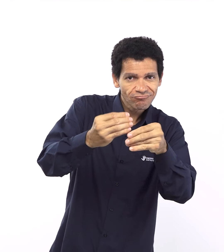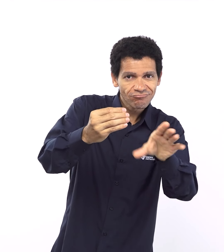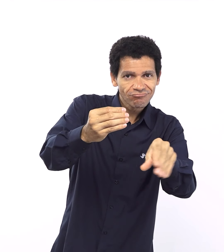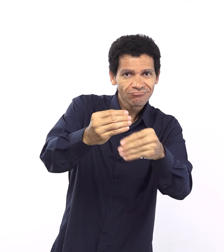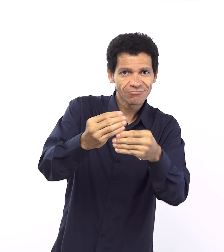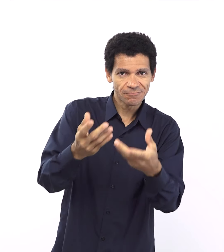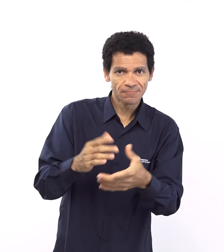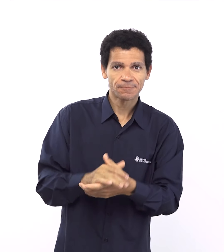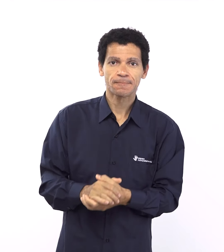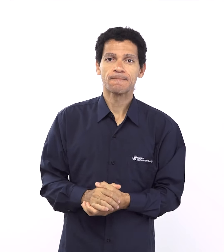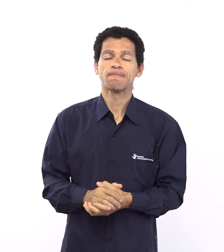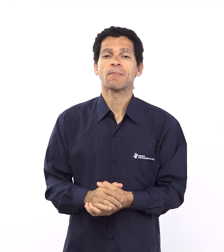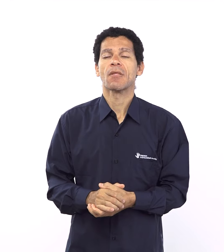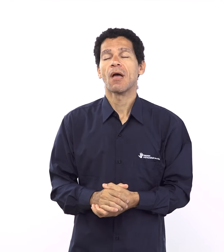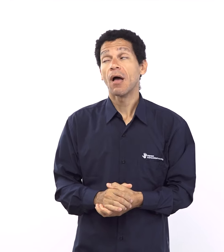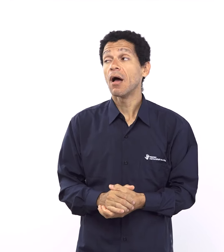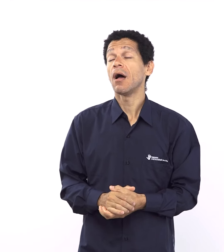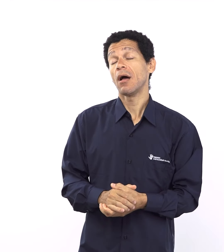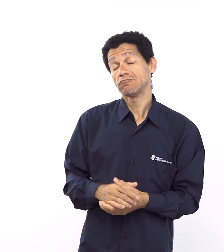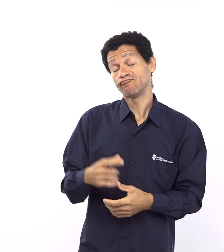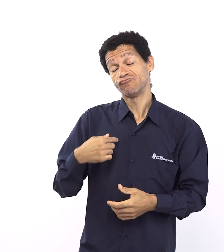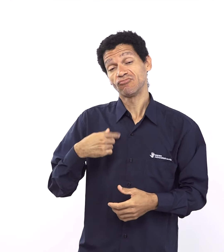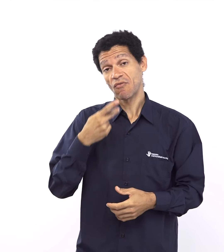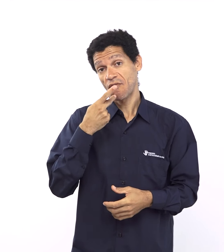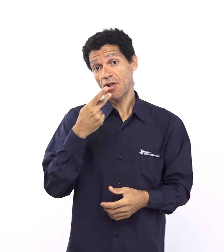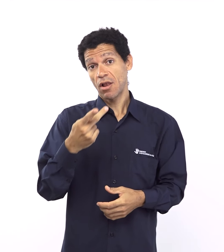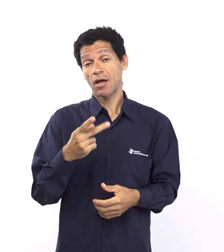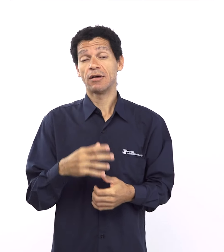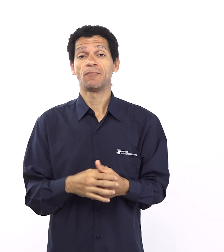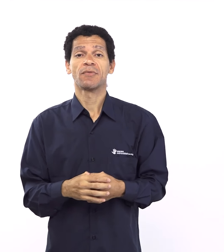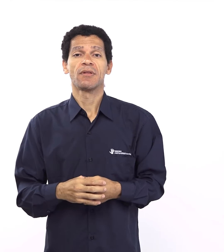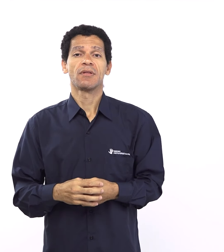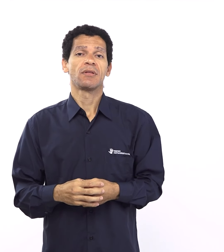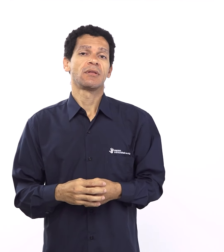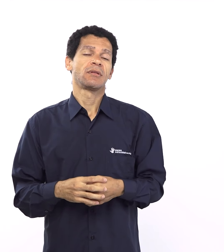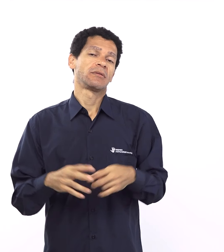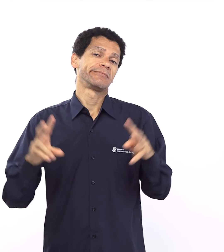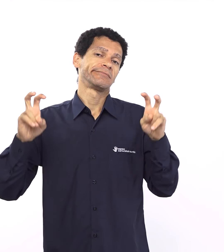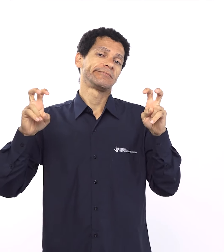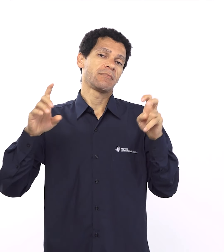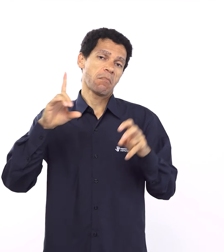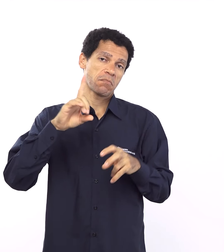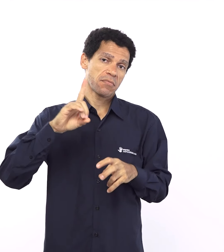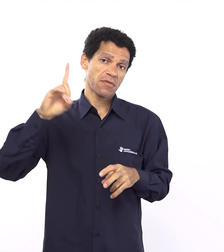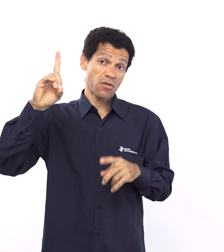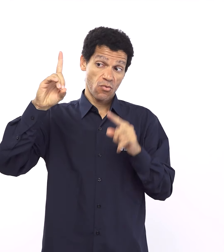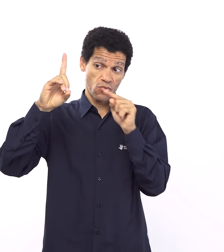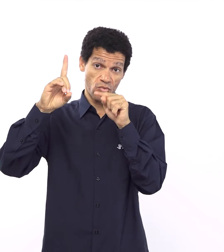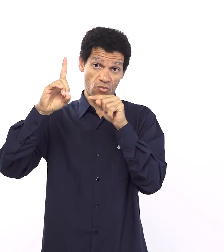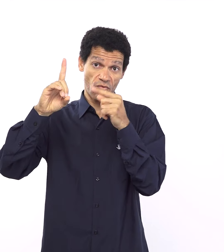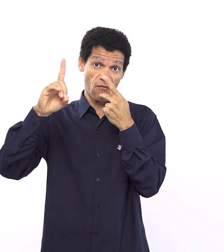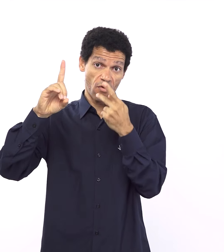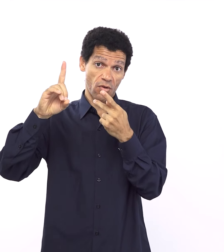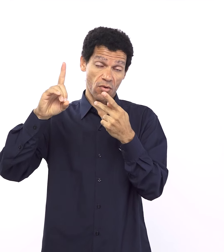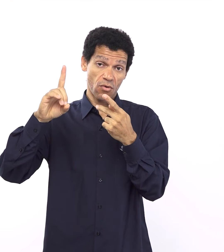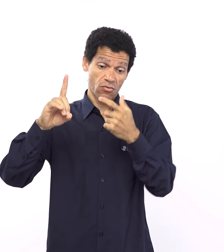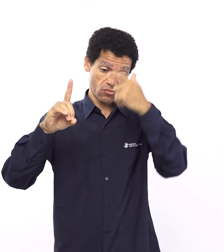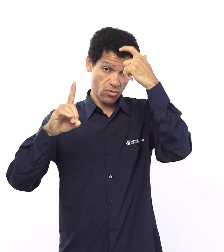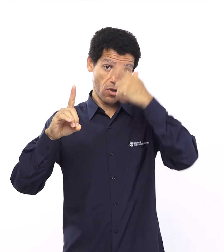meu povo o povo não cumpre com as expectativas dessa aliança a ponto de por exemplo